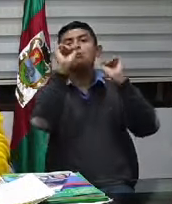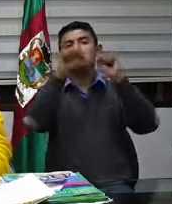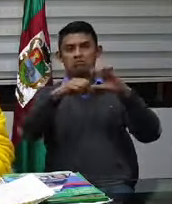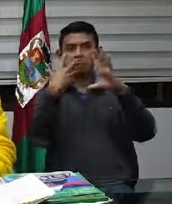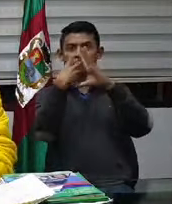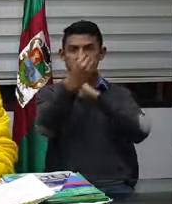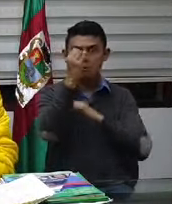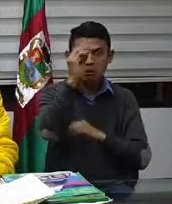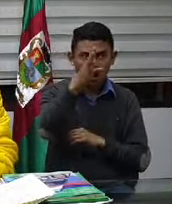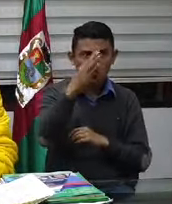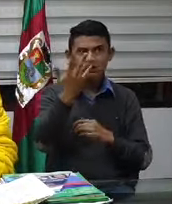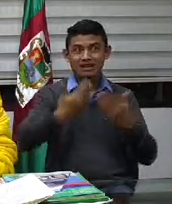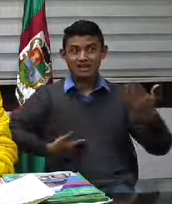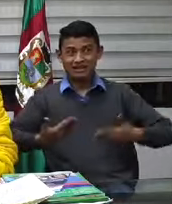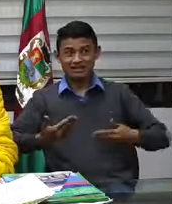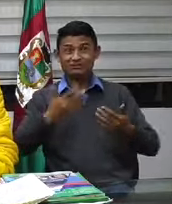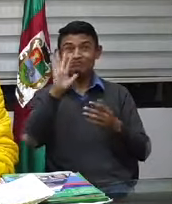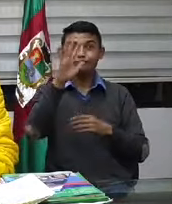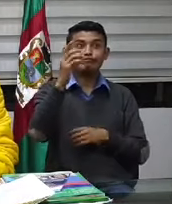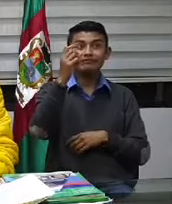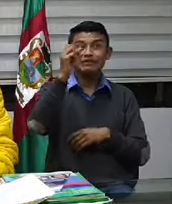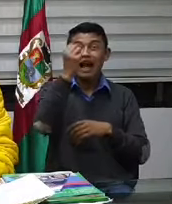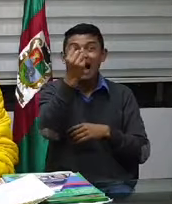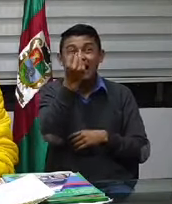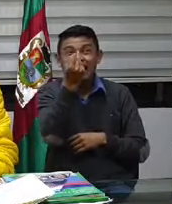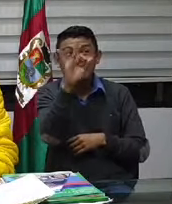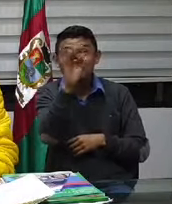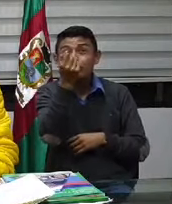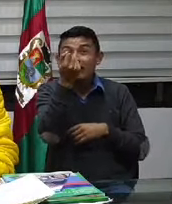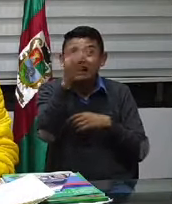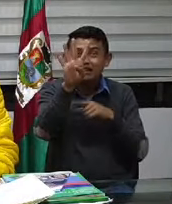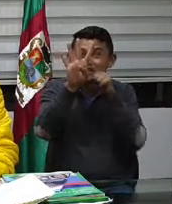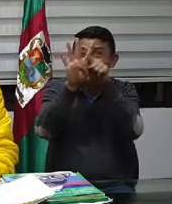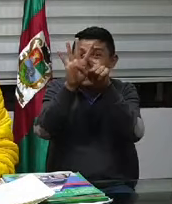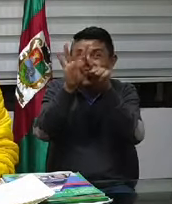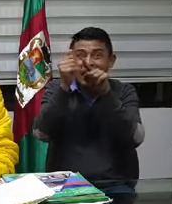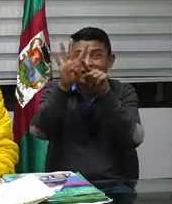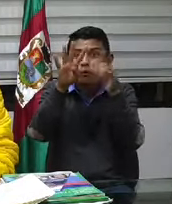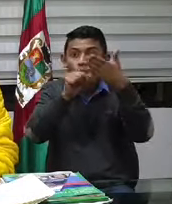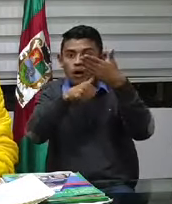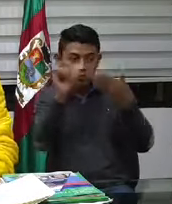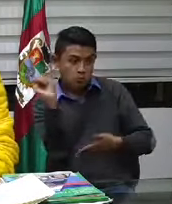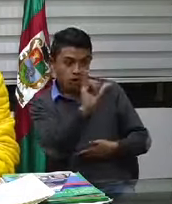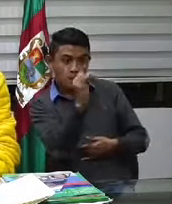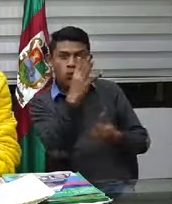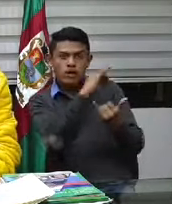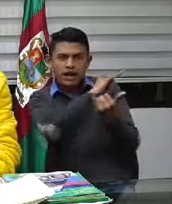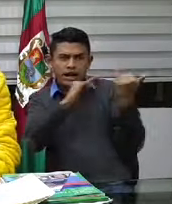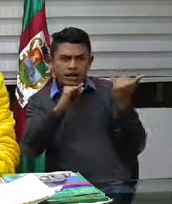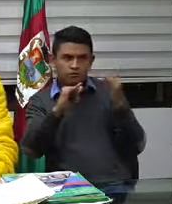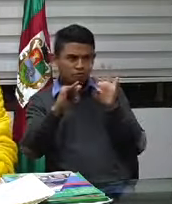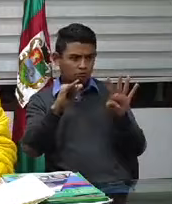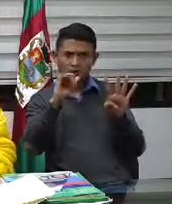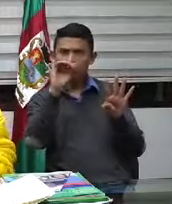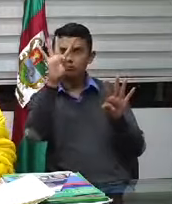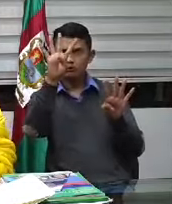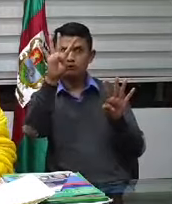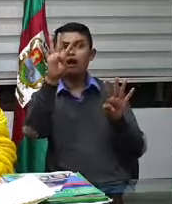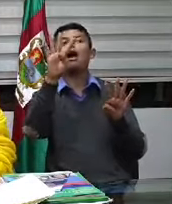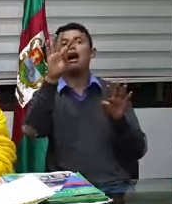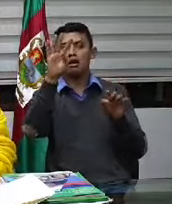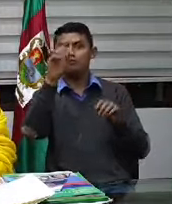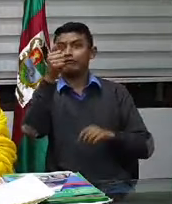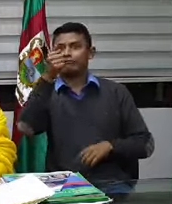El día 14 el número 4, el día 15 el número 5, el día 16 el número 6 y así sucesivamente.